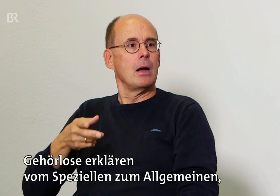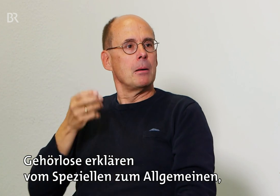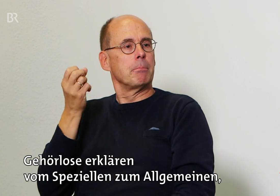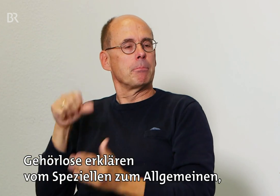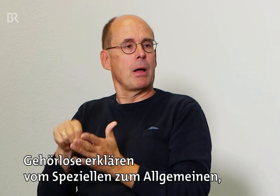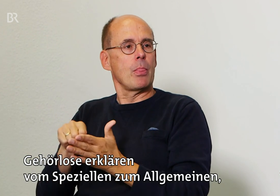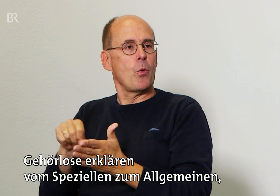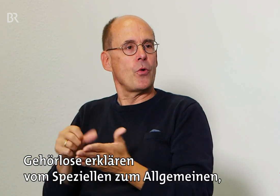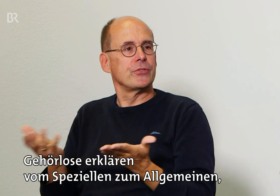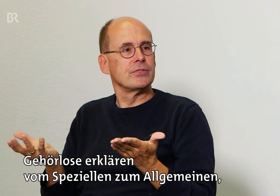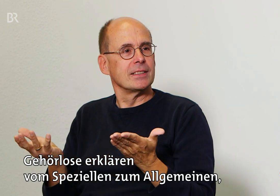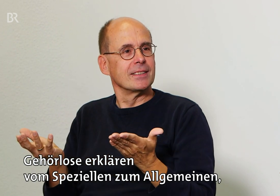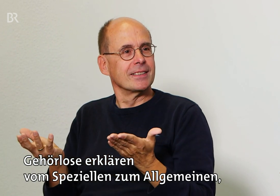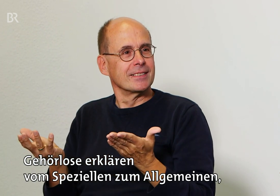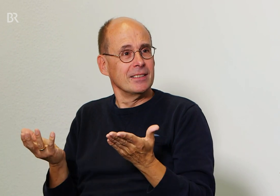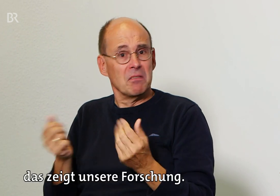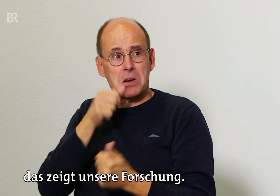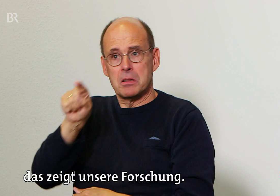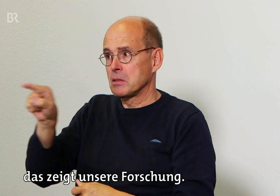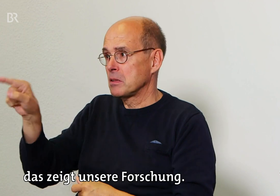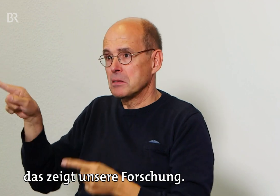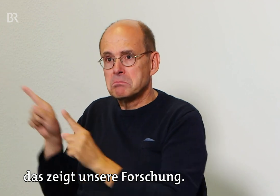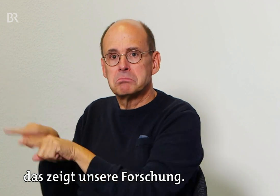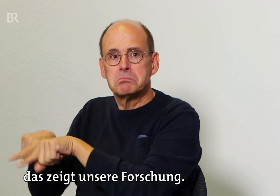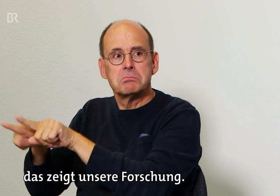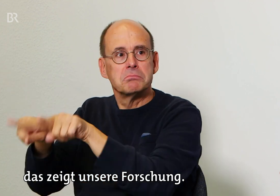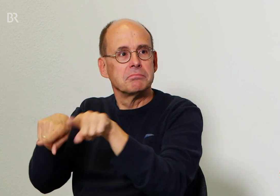Gehörlose erklären vom Speziellen zum Allgemeinen. Das zeigt unsere Forschung.